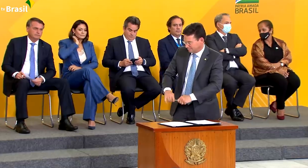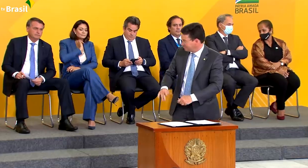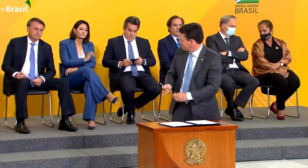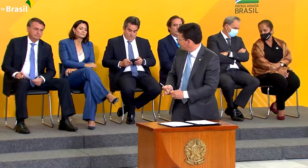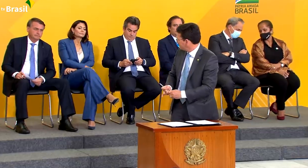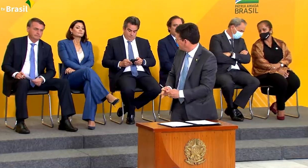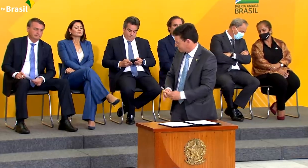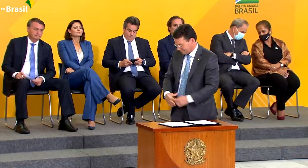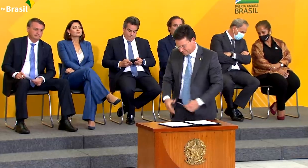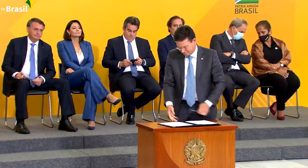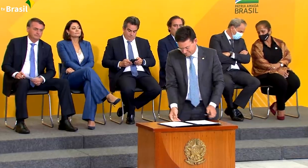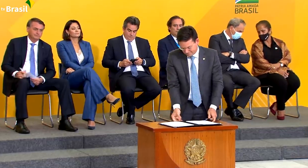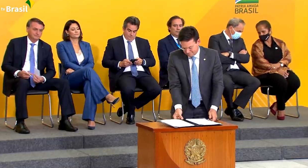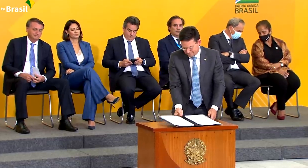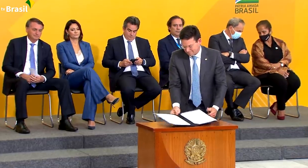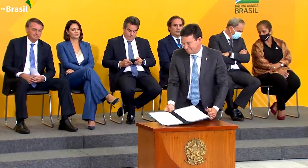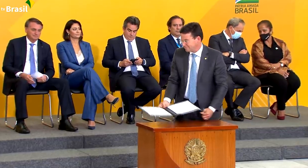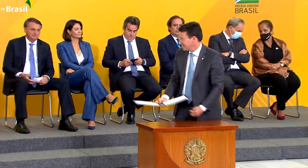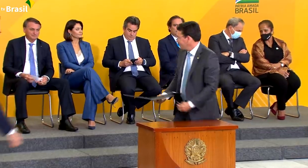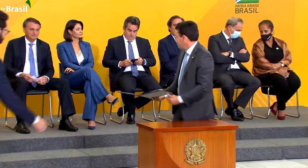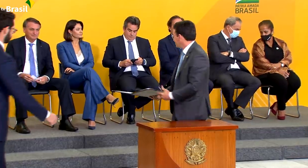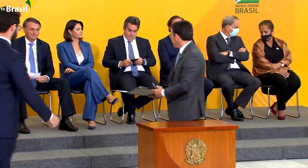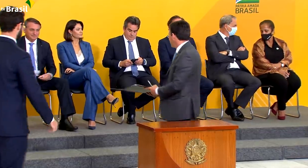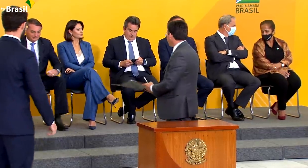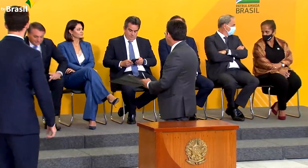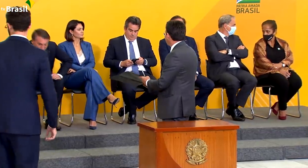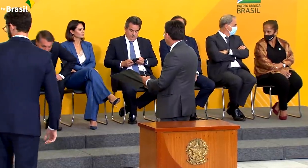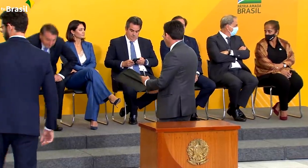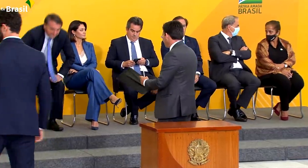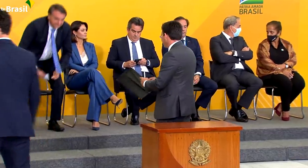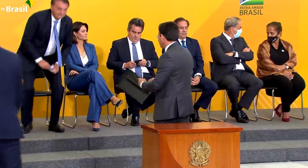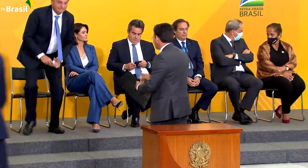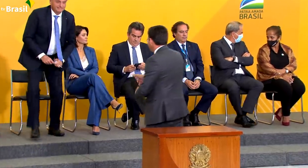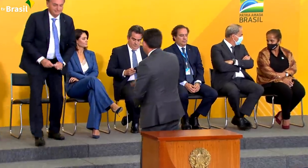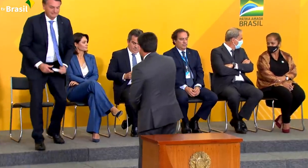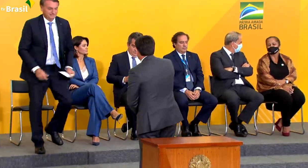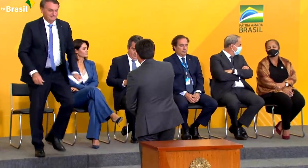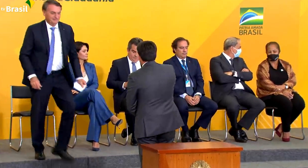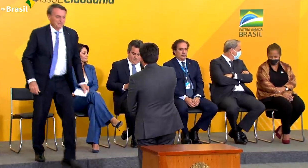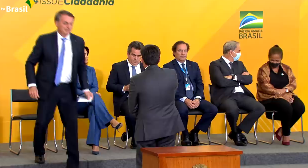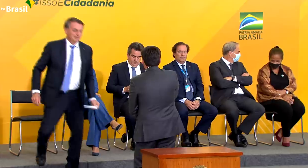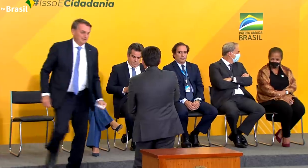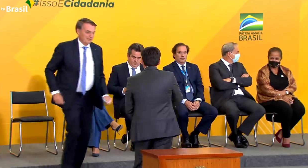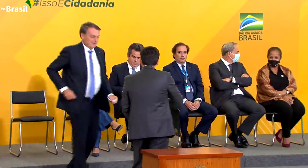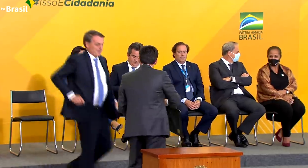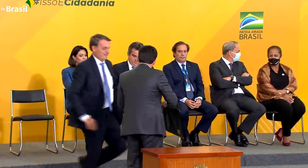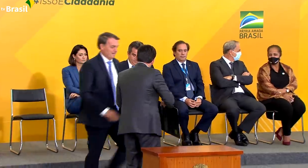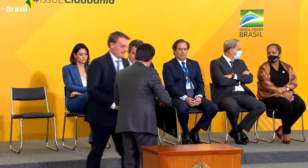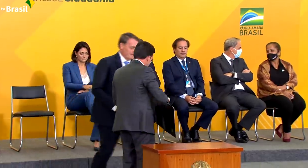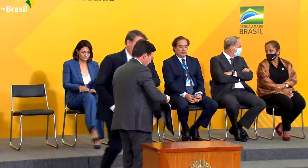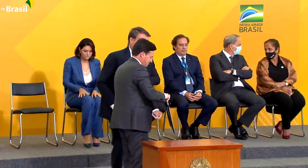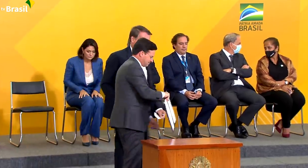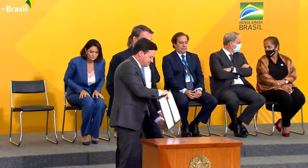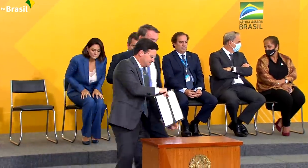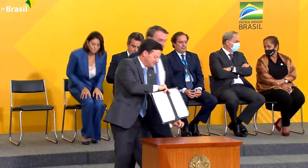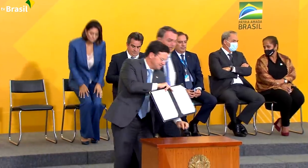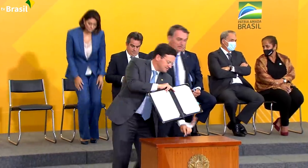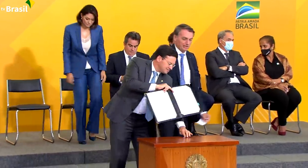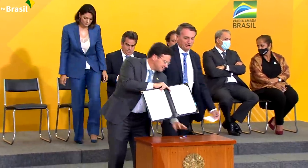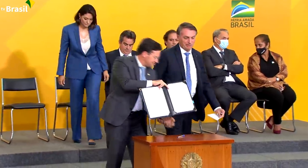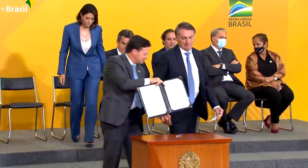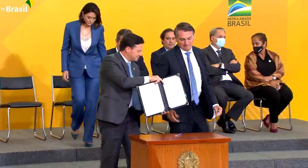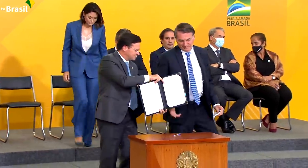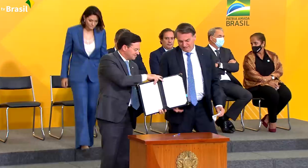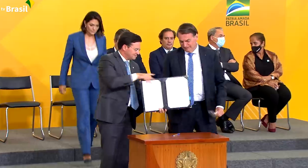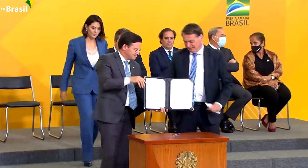Brasil Fraterno Comida no Prato possibilita às instituições sociais a garantia de acesso